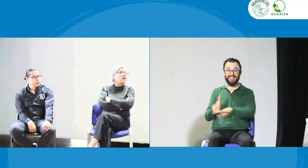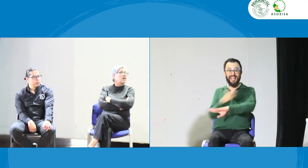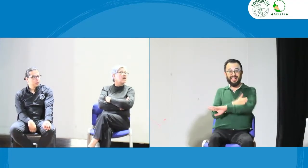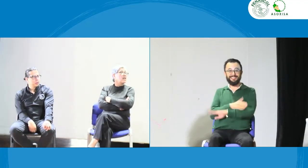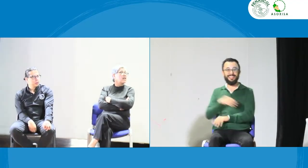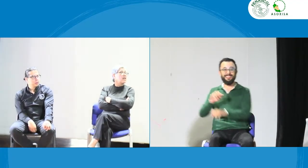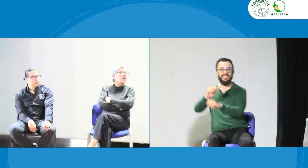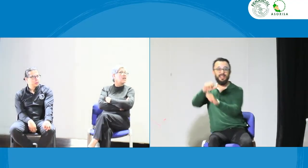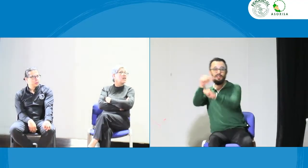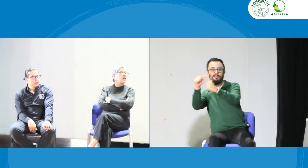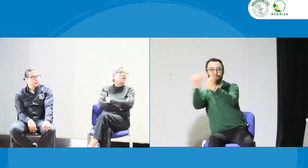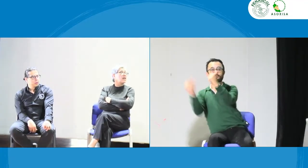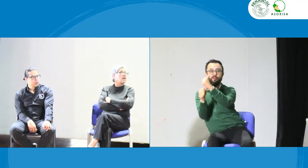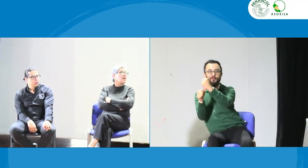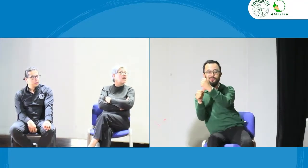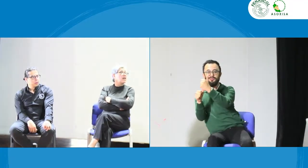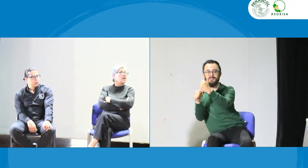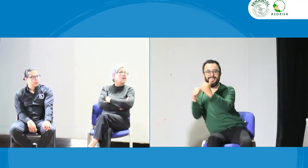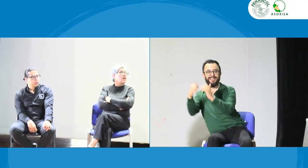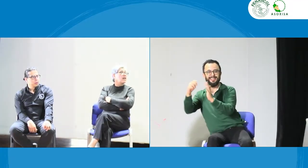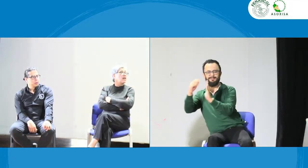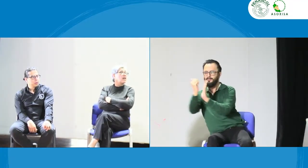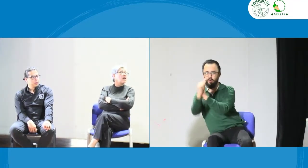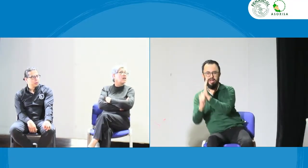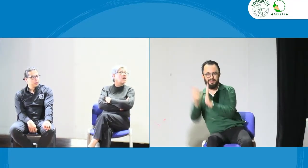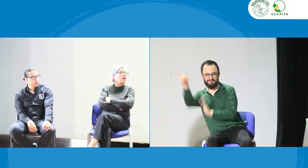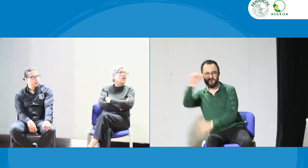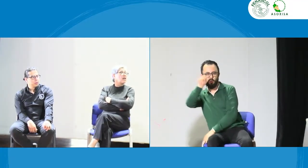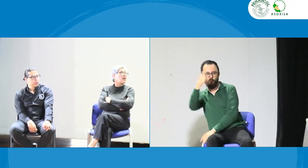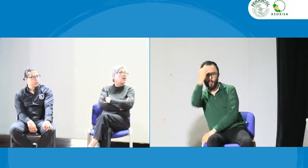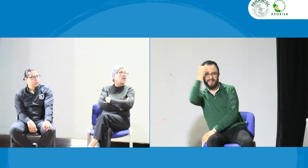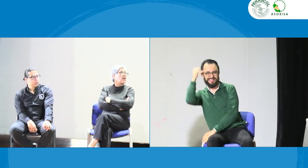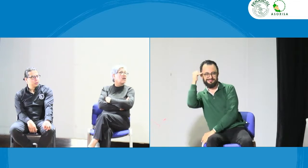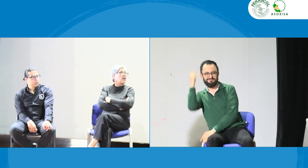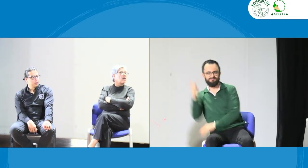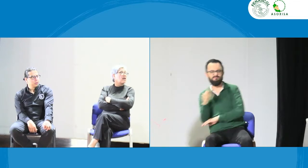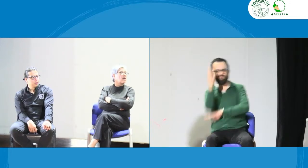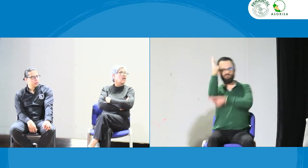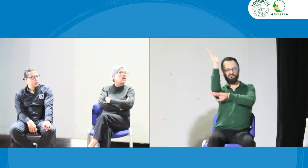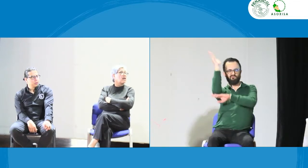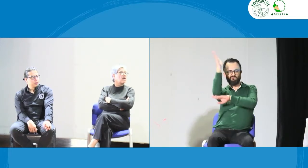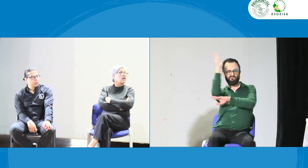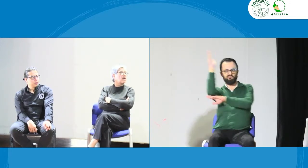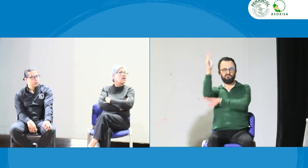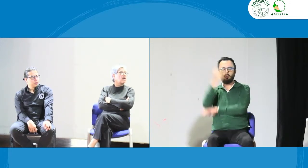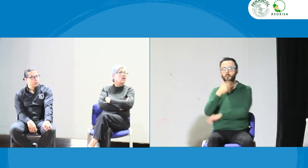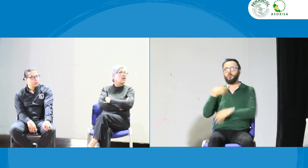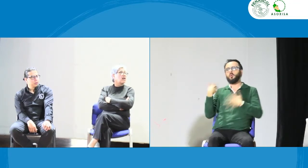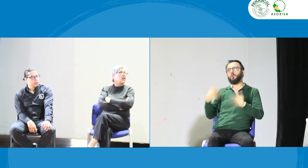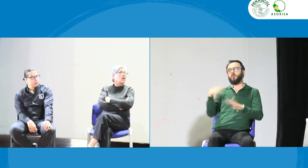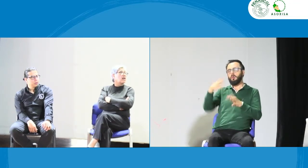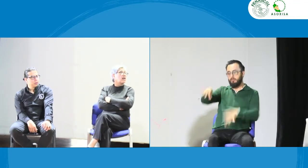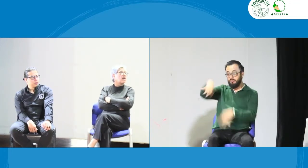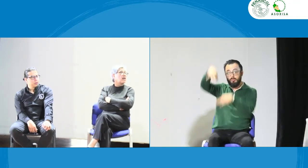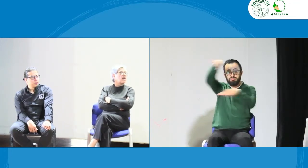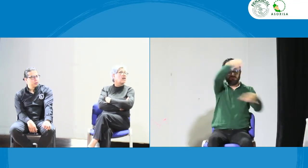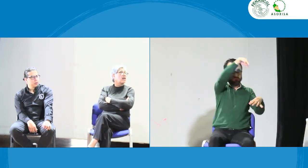El documento que nos estaba presentando nuestro subdirector de programas, el señor Joaquín Hernández, pues es un